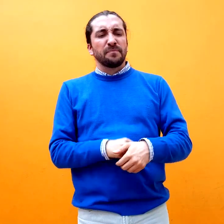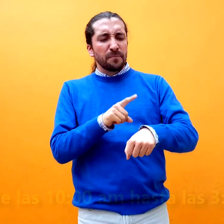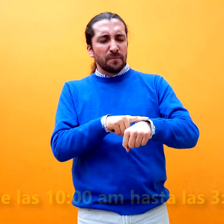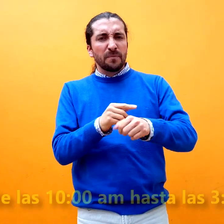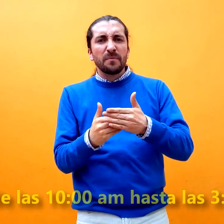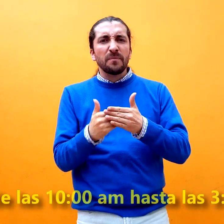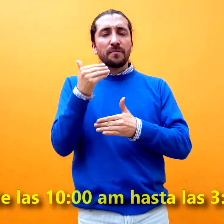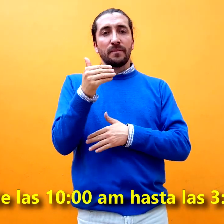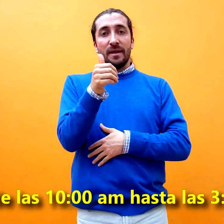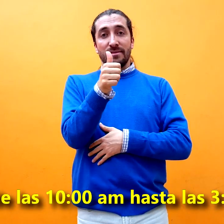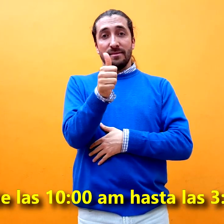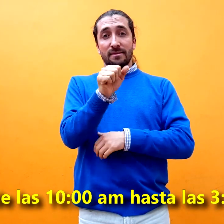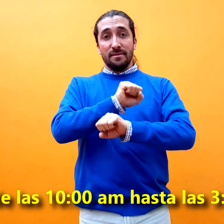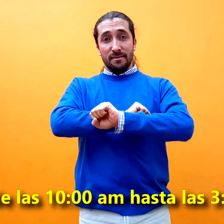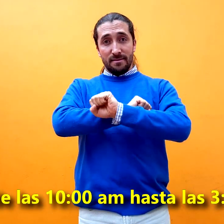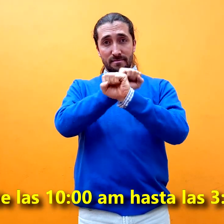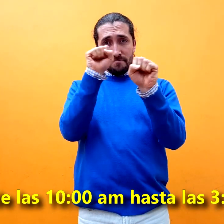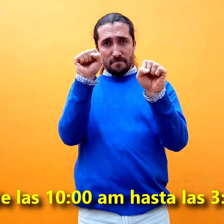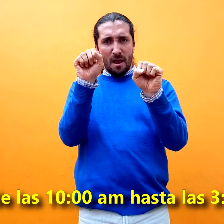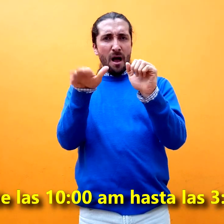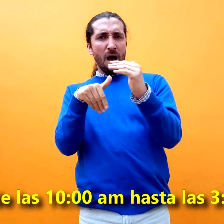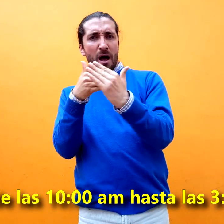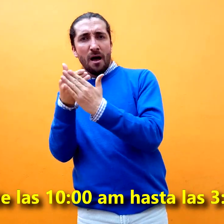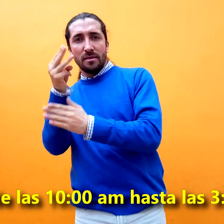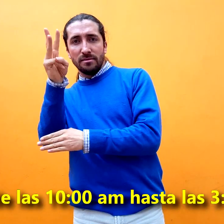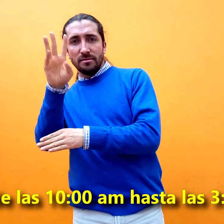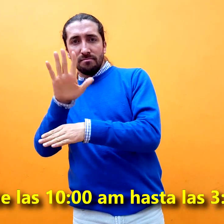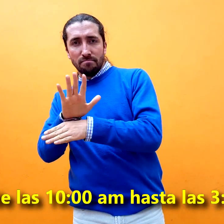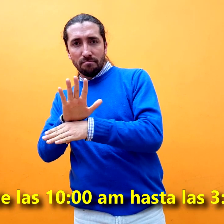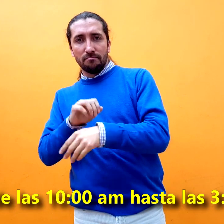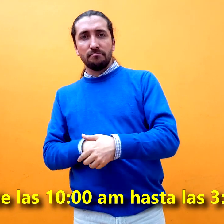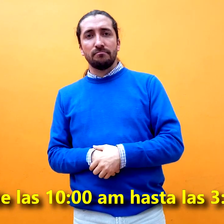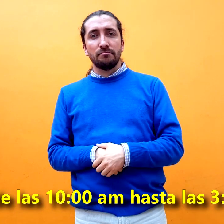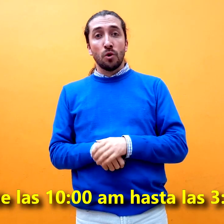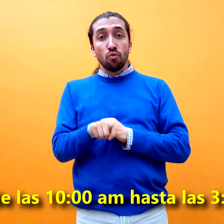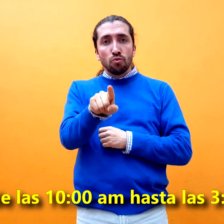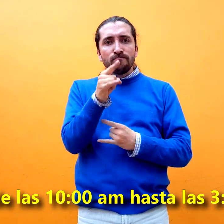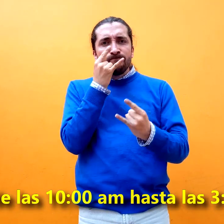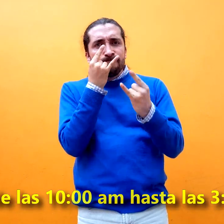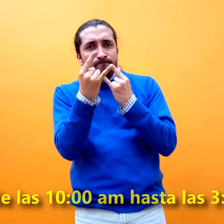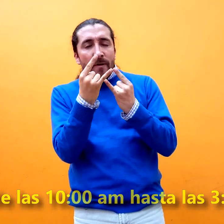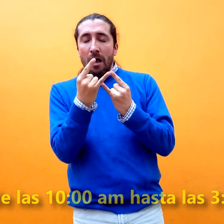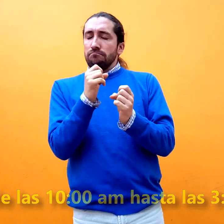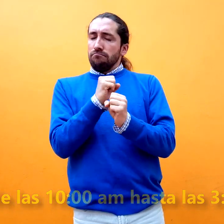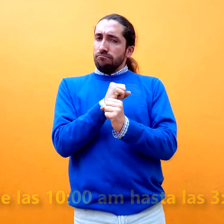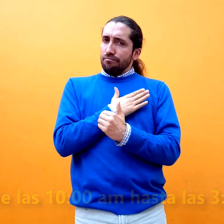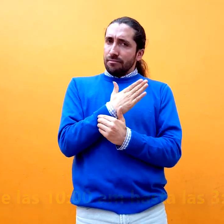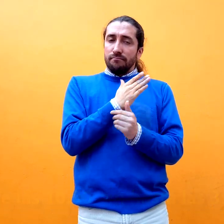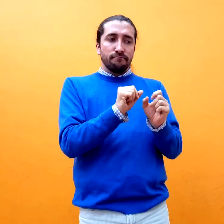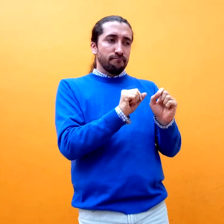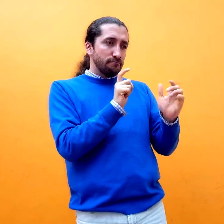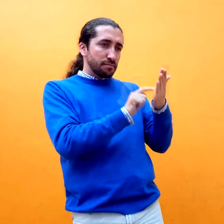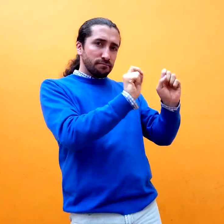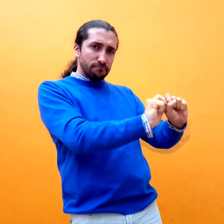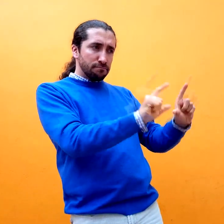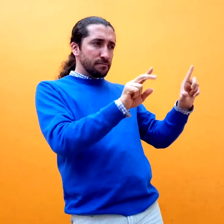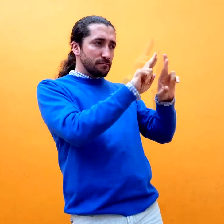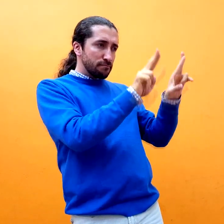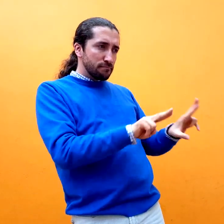Esto comenzará desde las 10 de la mañana hasta las 3 de la tarde. Si tú estás interesado puedes acceder a nuestra página web